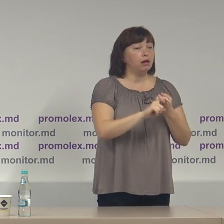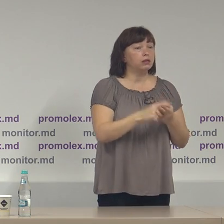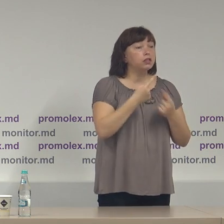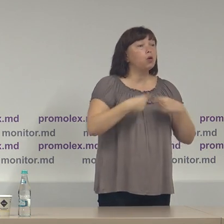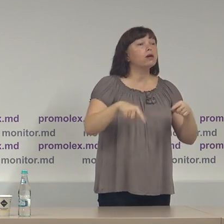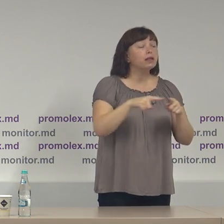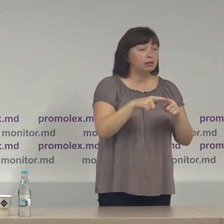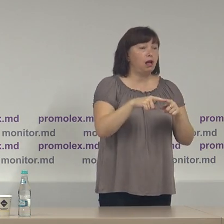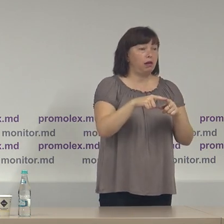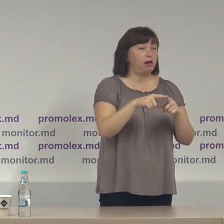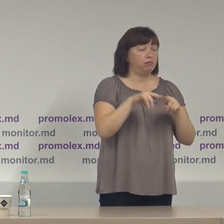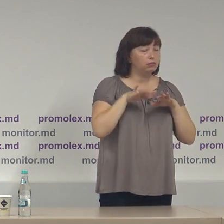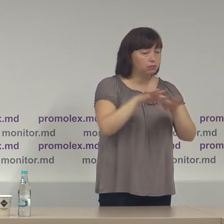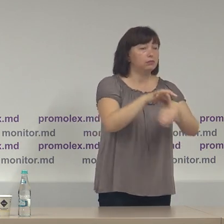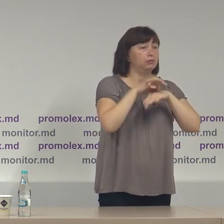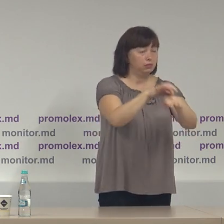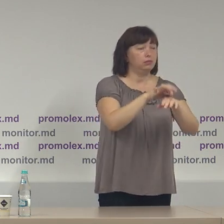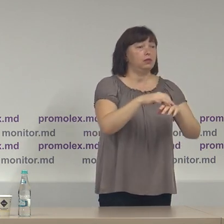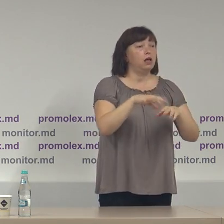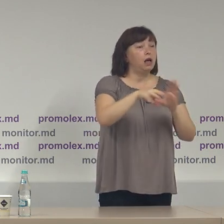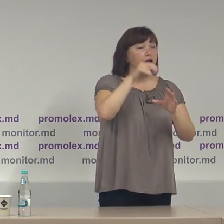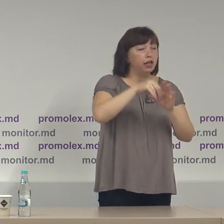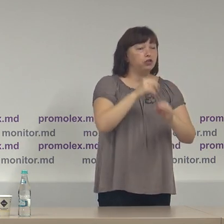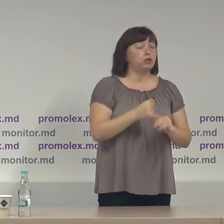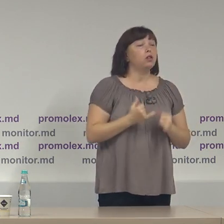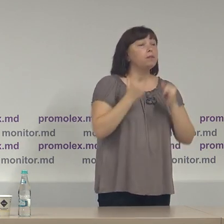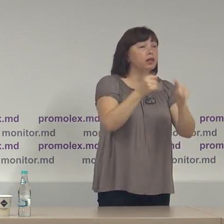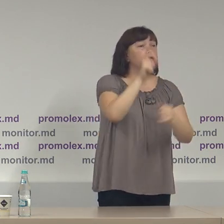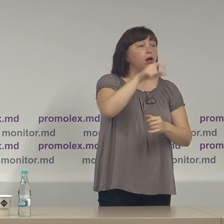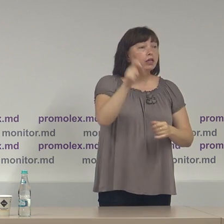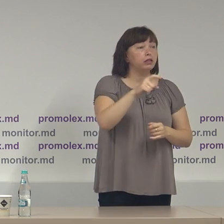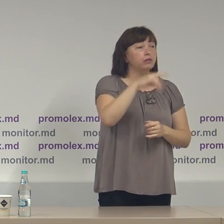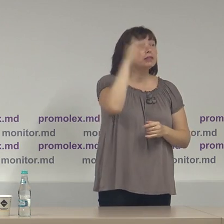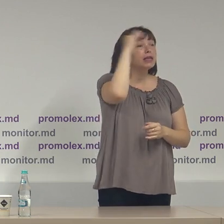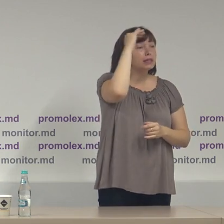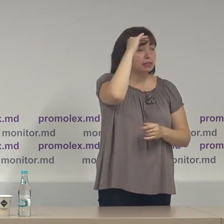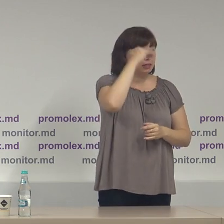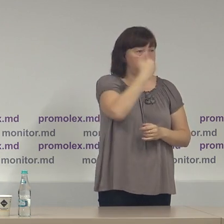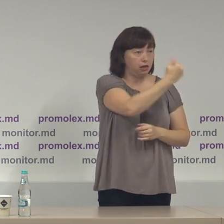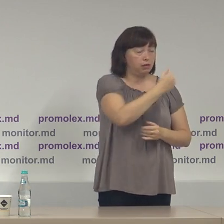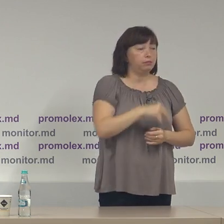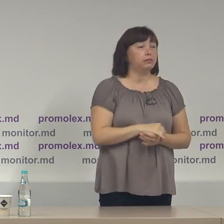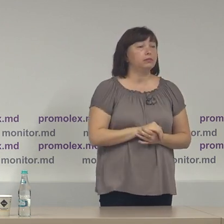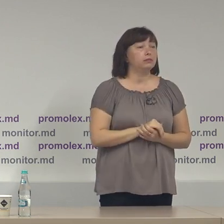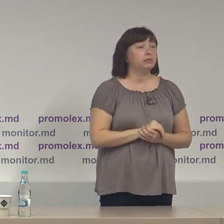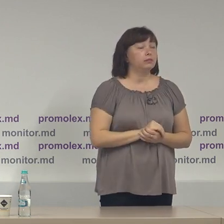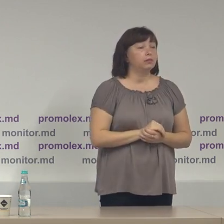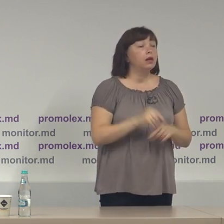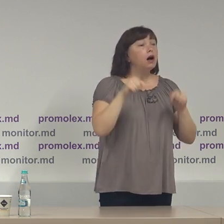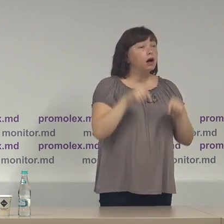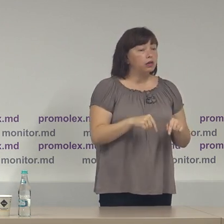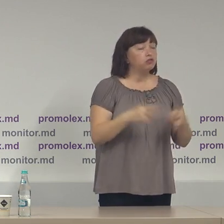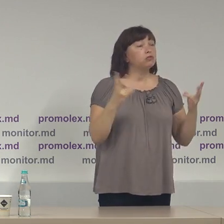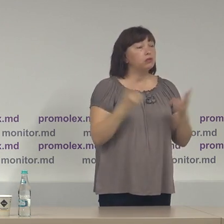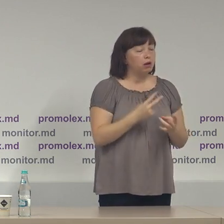organizarea alegerilor pentru alegătorii din reginea transnistreană aici